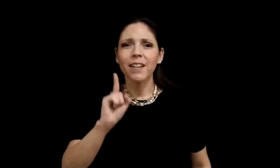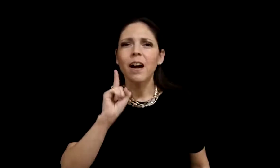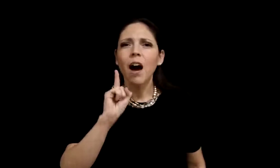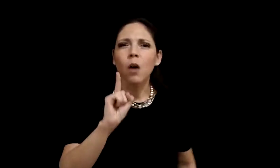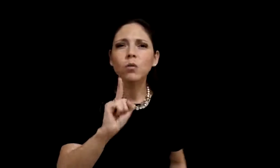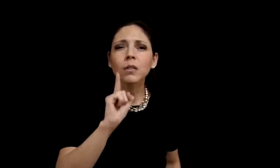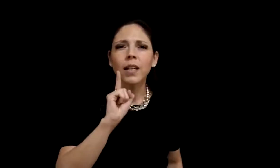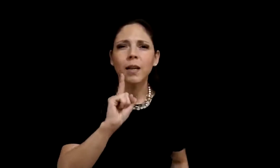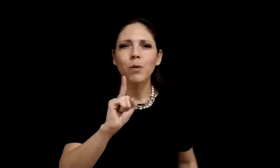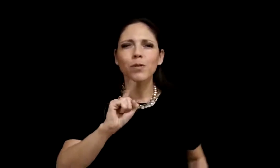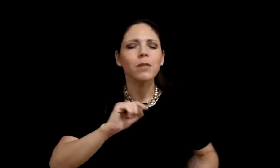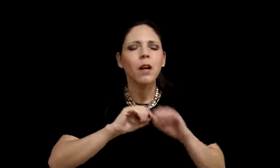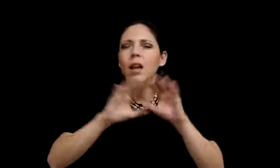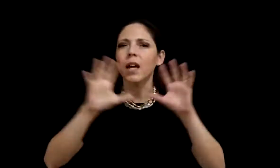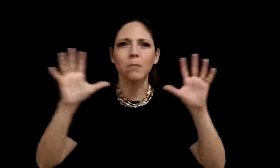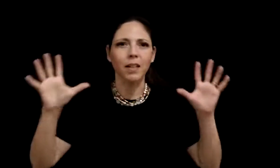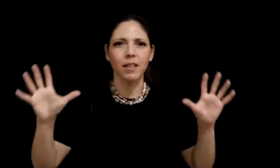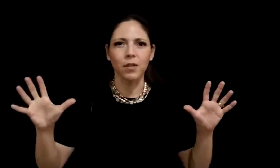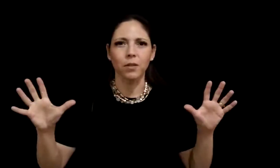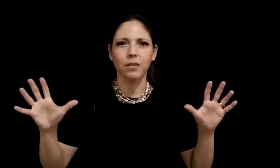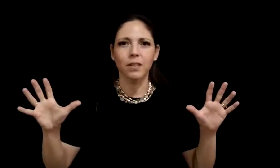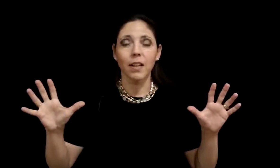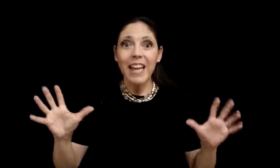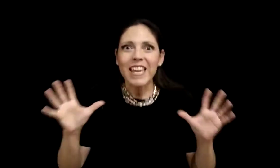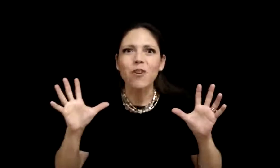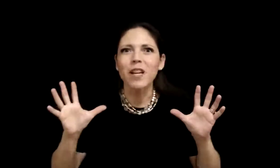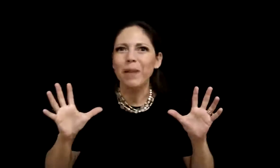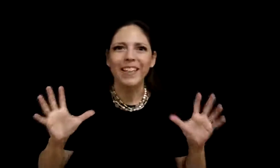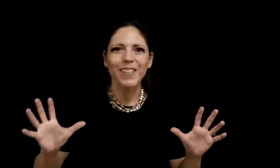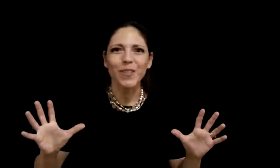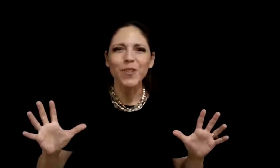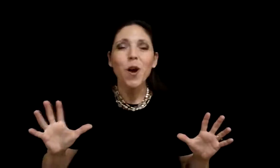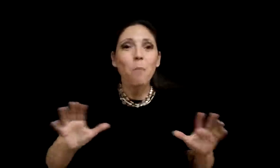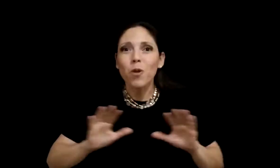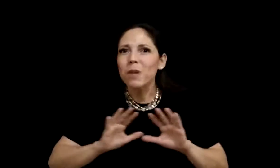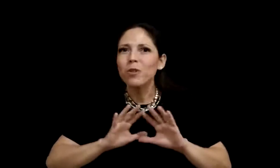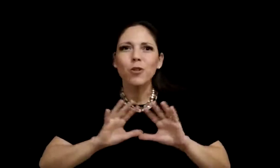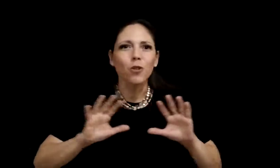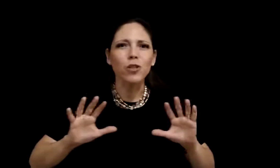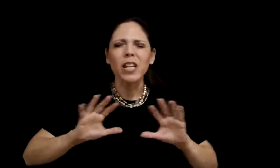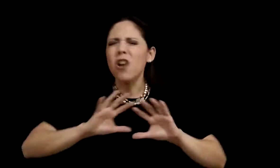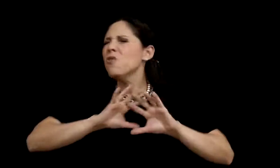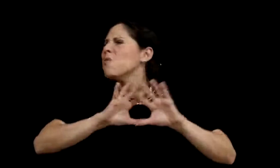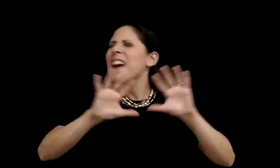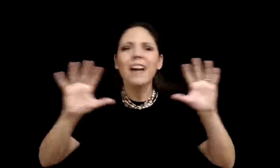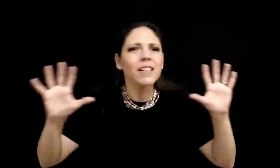Aún tenemos la imaginación. Y con la imaginación podemos conocer lugares